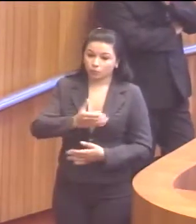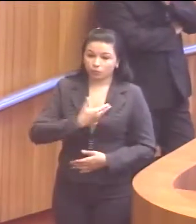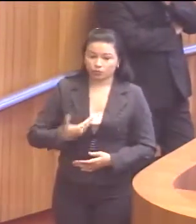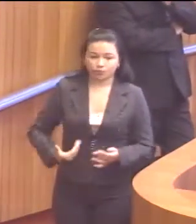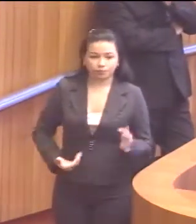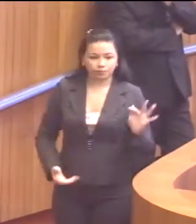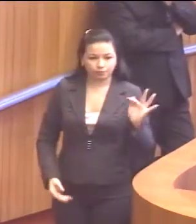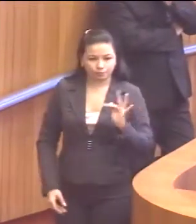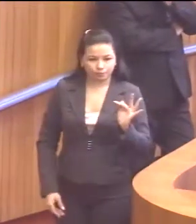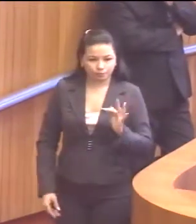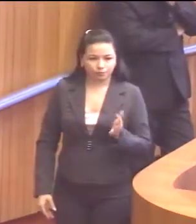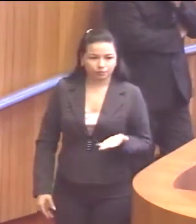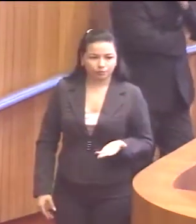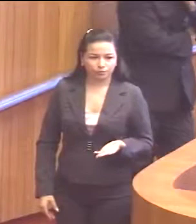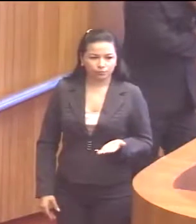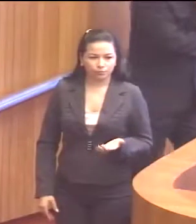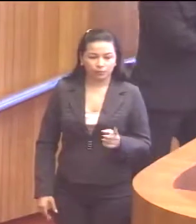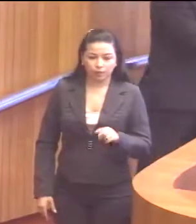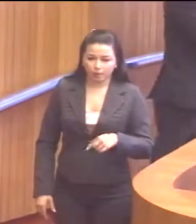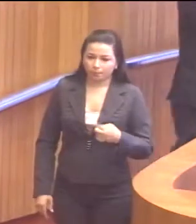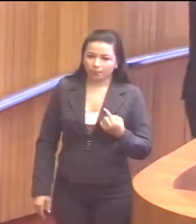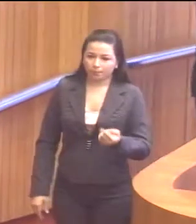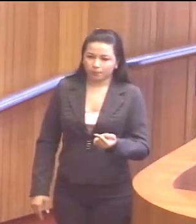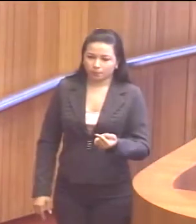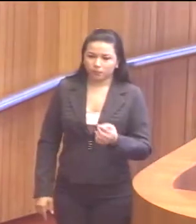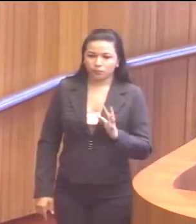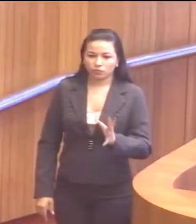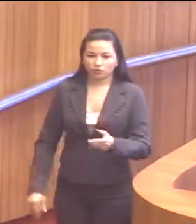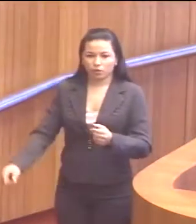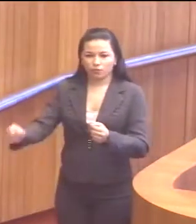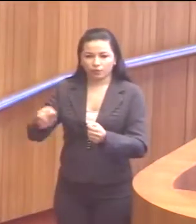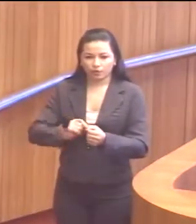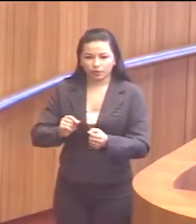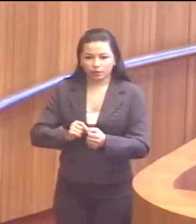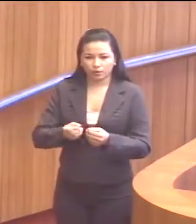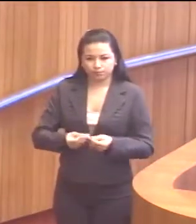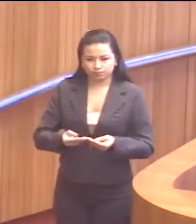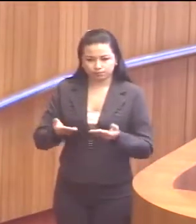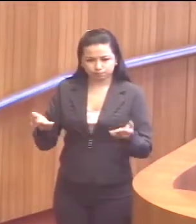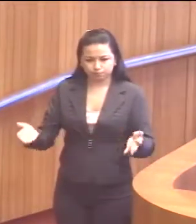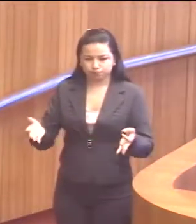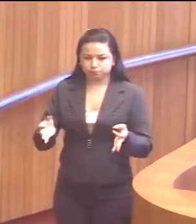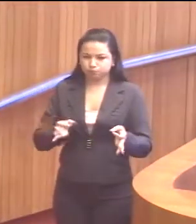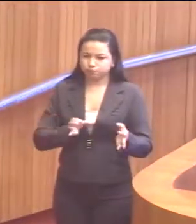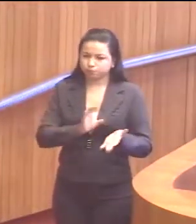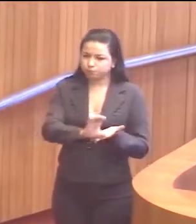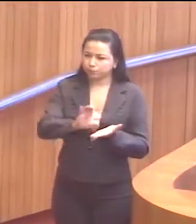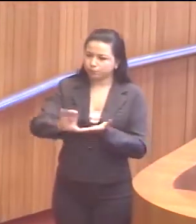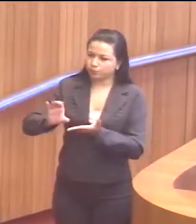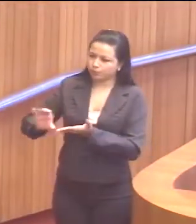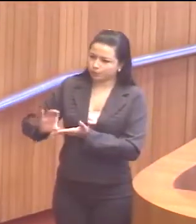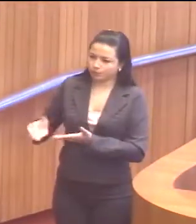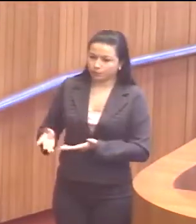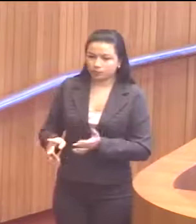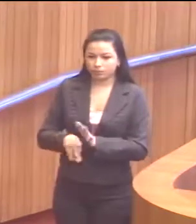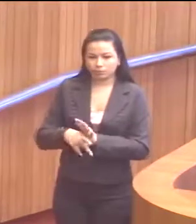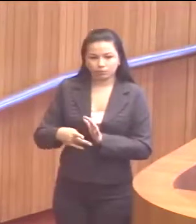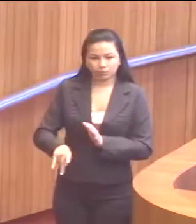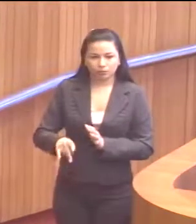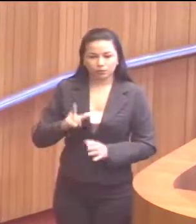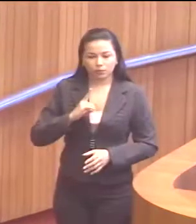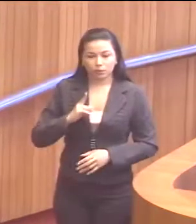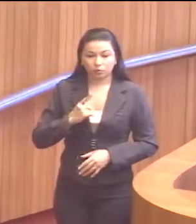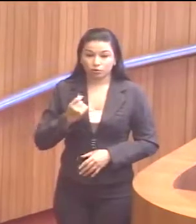do governo federal. Logo em seguida, foi feita a distribuição desses recursos. Aí, aqui tem